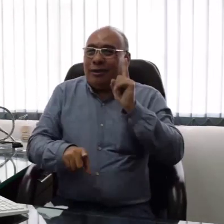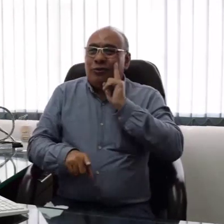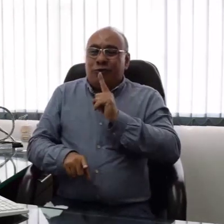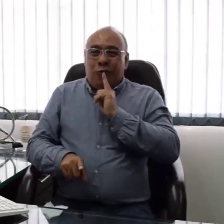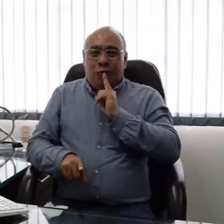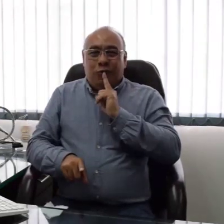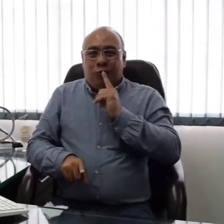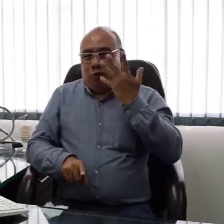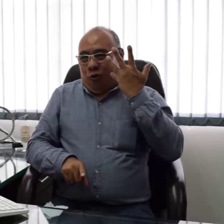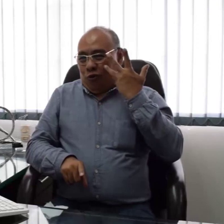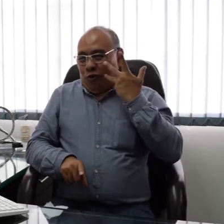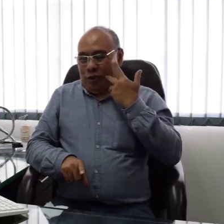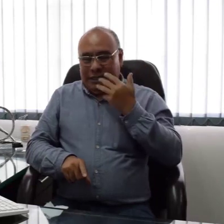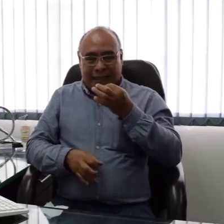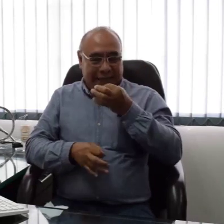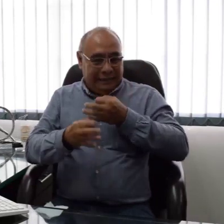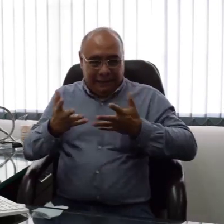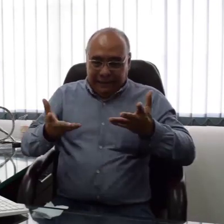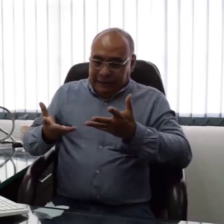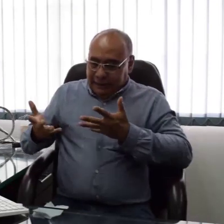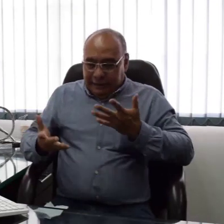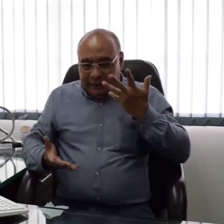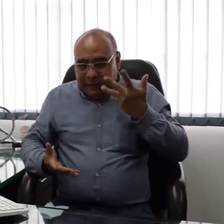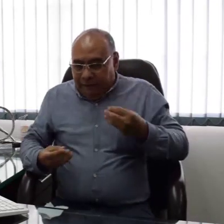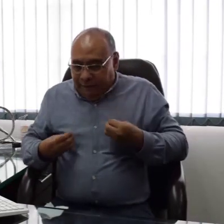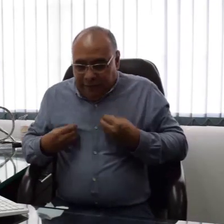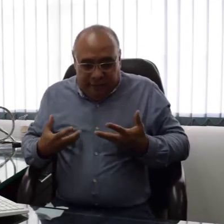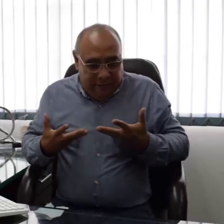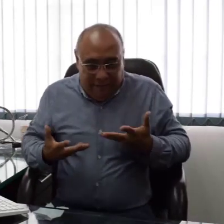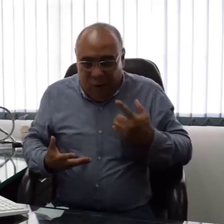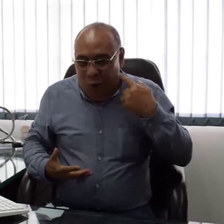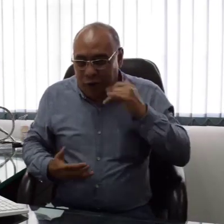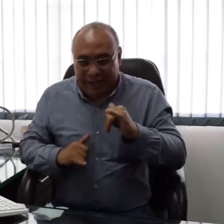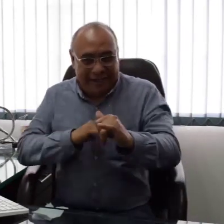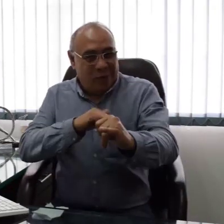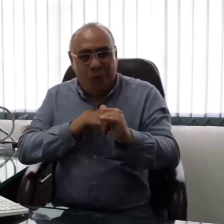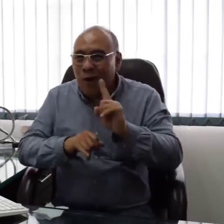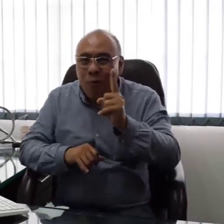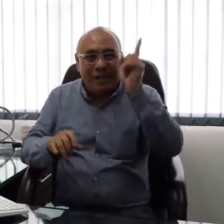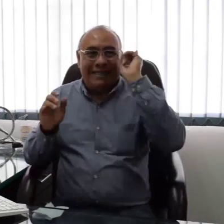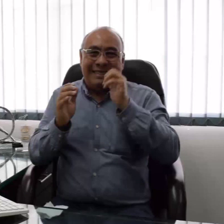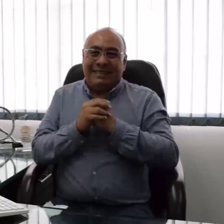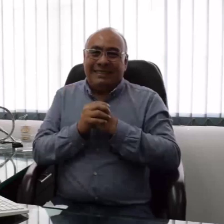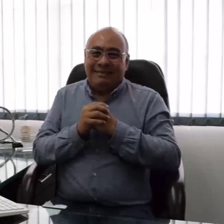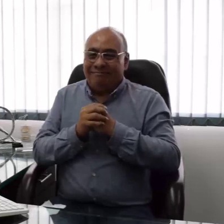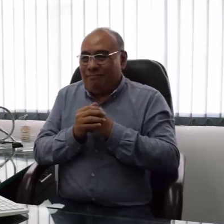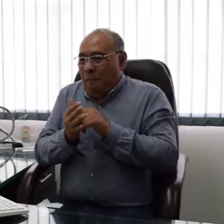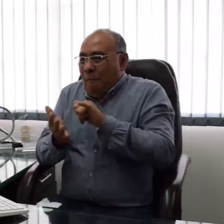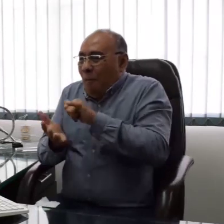Esto es lo que ocurre con las personas sordas y su experiencia cotidiana. Un oyente no puede decir que tiene la experiencia y la